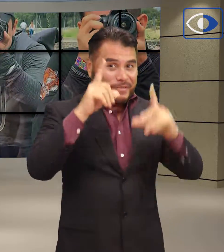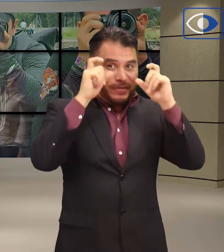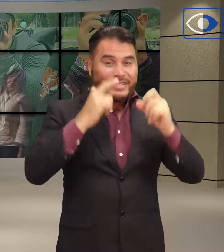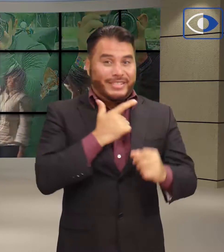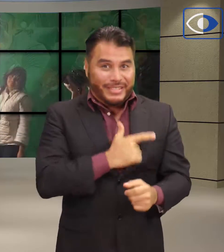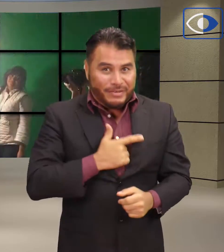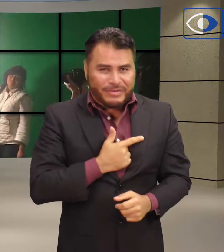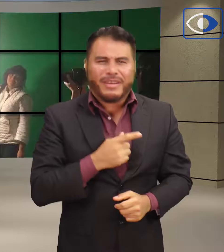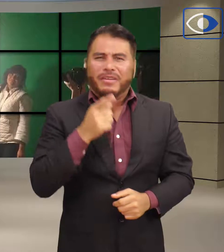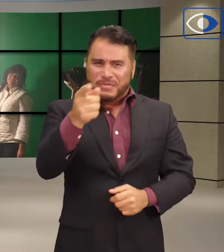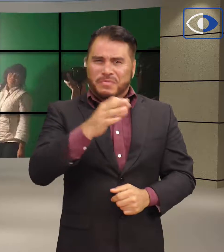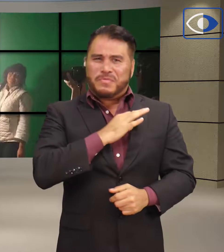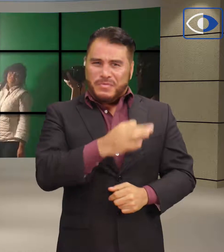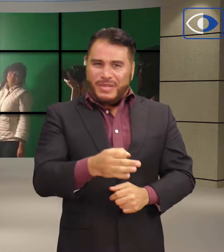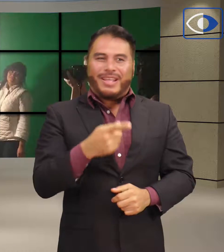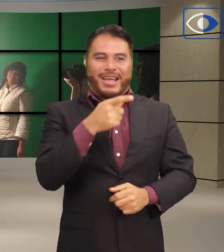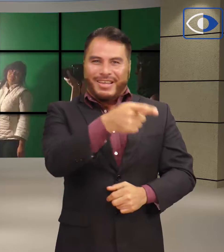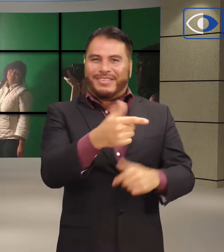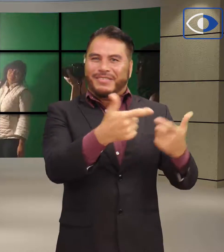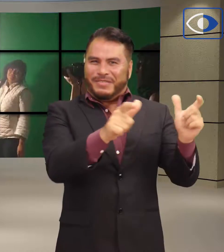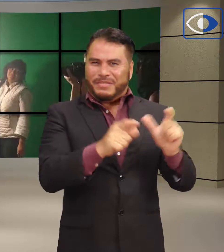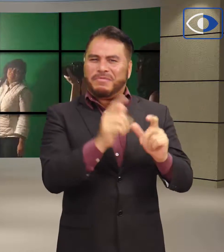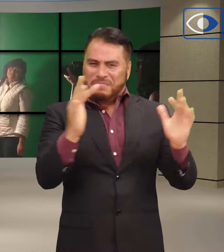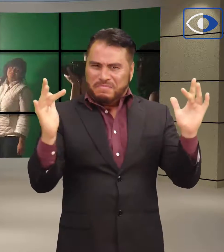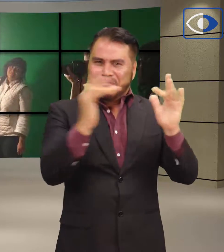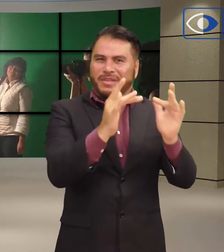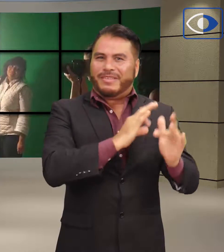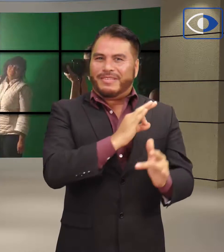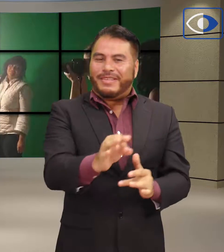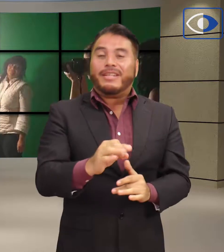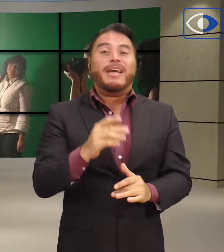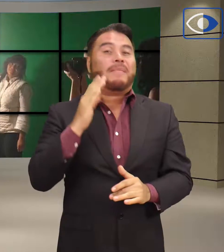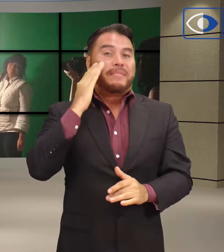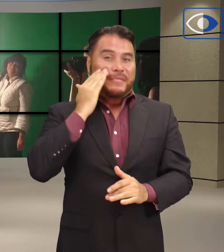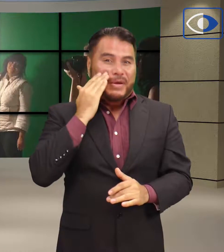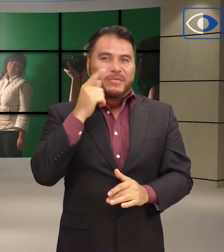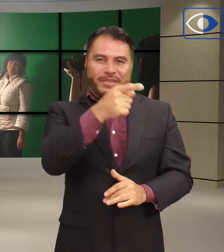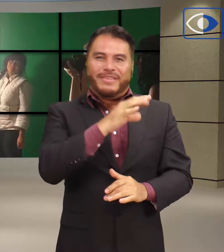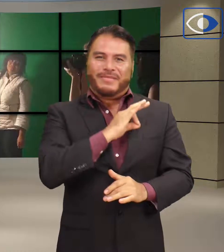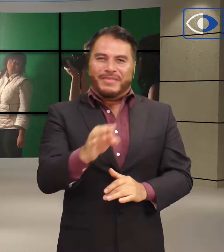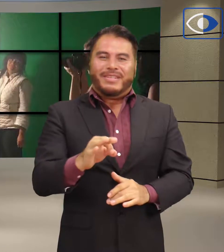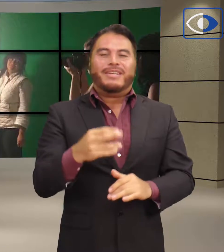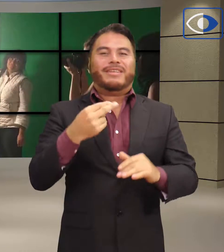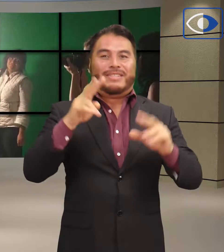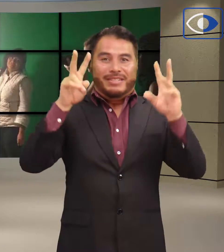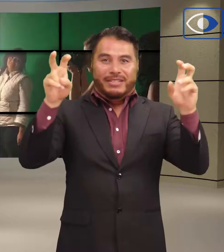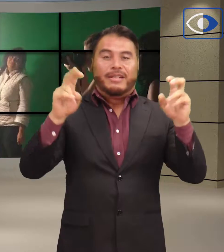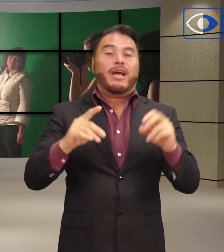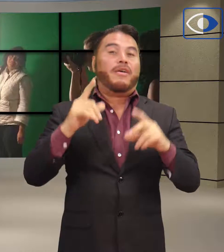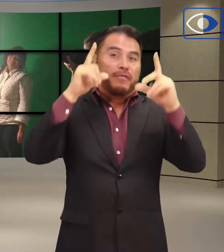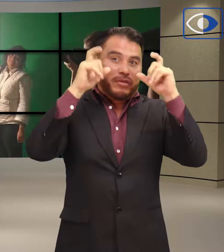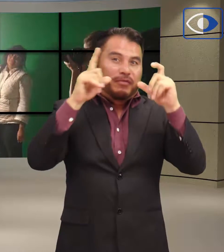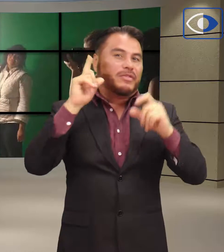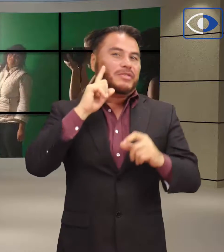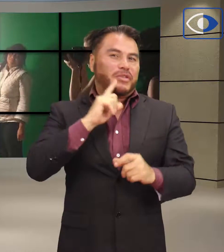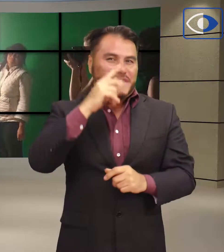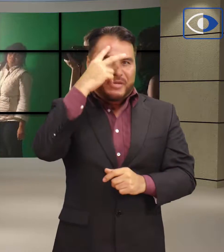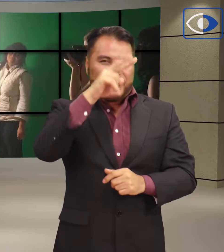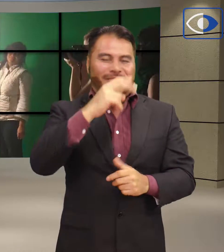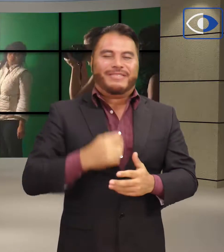Si a ti te gusta la fotografía, te invitamos a ponerte en contacto con ellos a través de su página de Facebook, Fotógrafos Sordos de